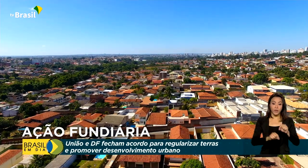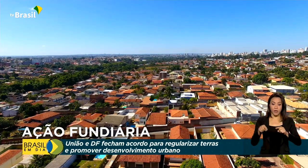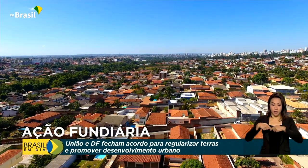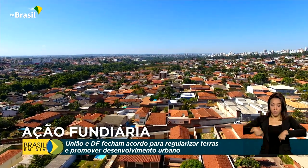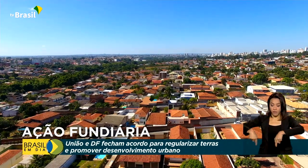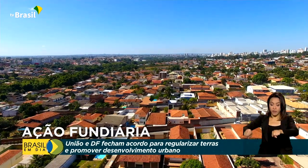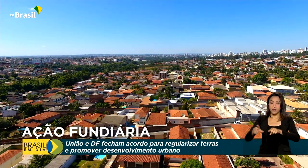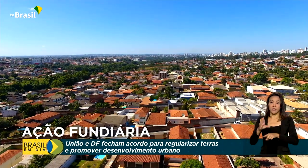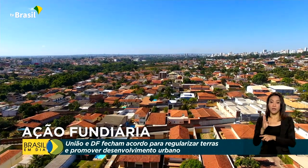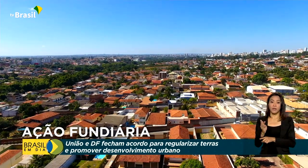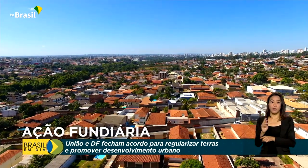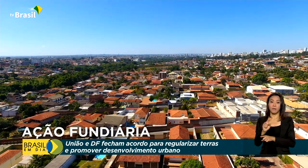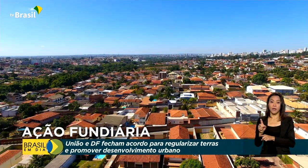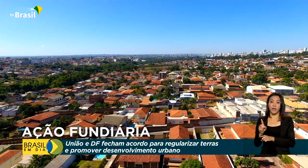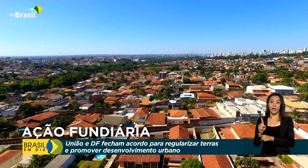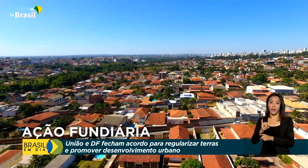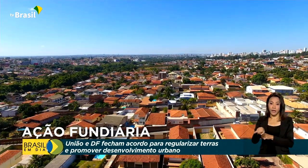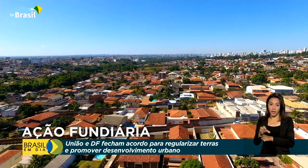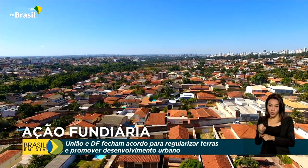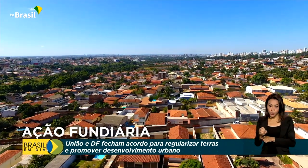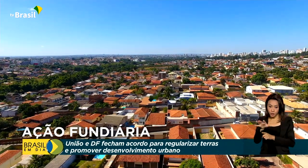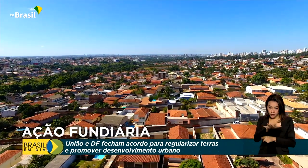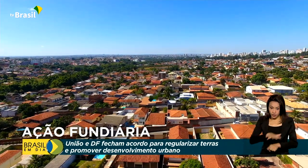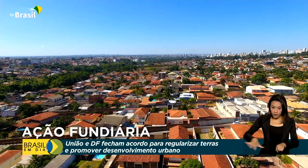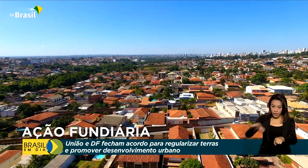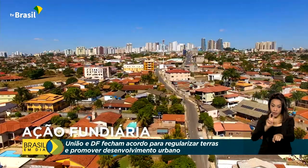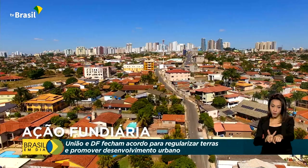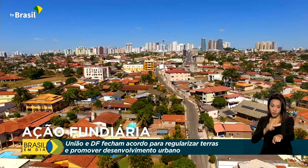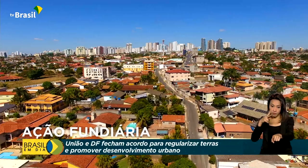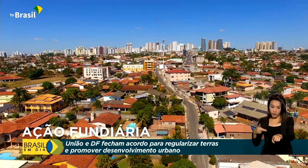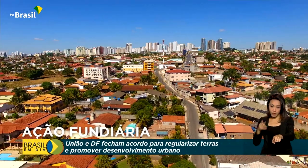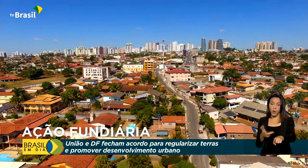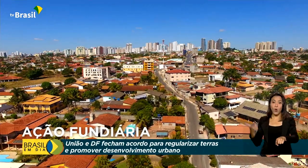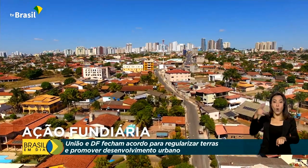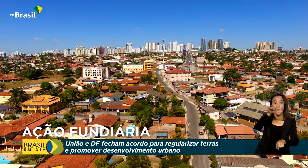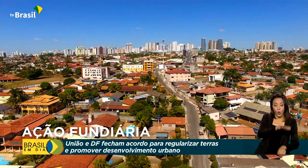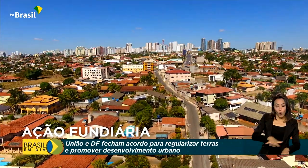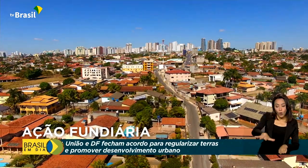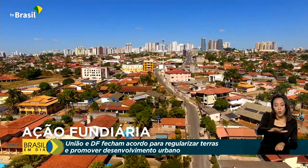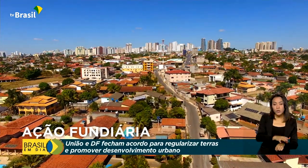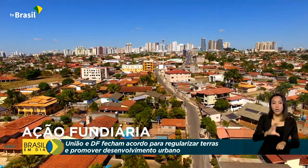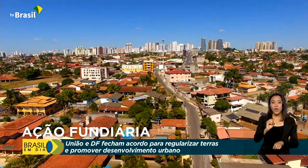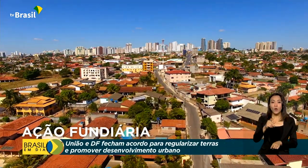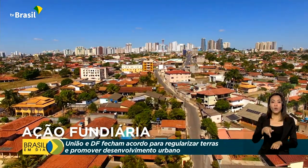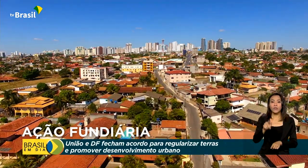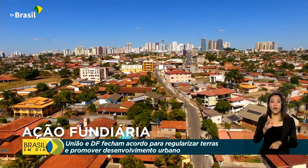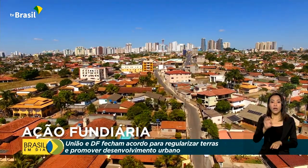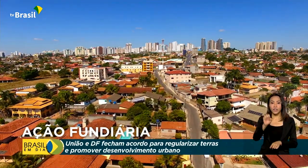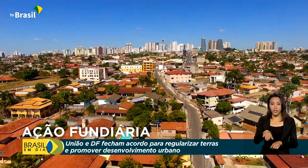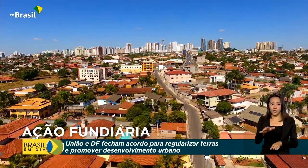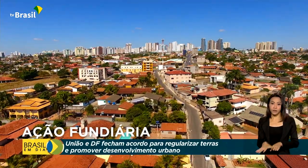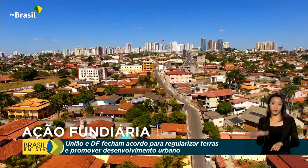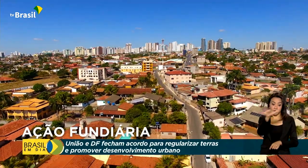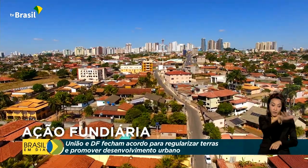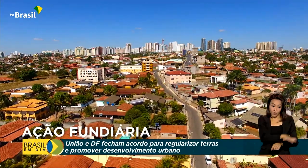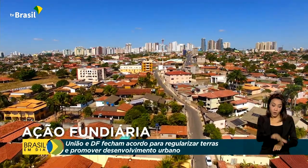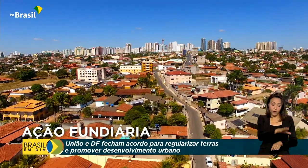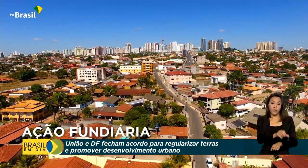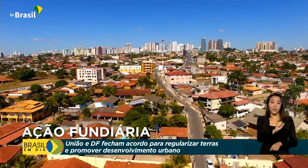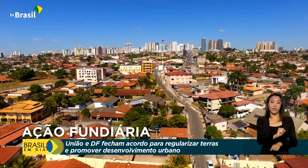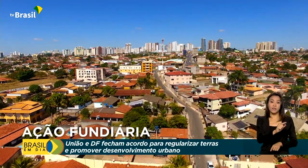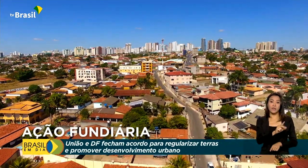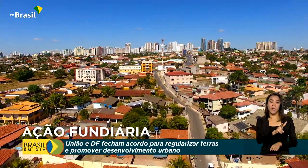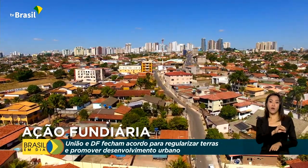Brejo ou Torto, onde fica a região de Vicente Pires, a Fazenda Contagem de São João, a Fazenda Sálvia